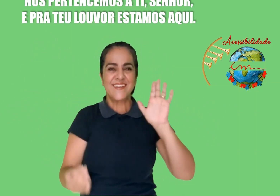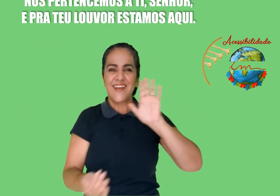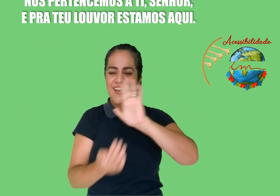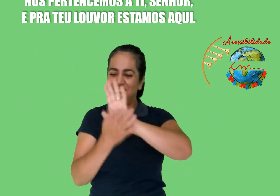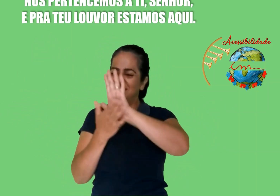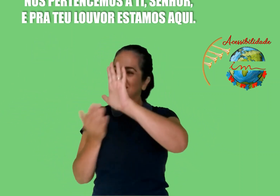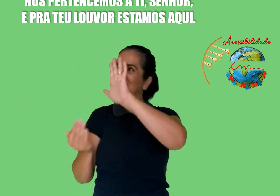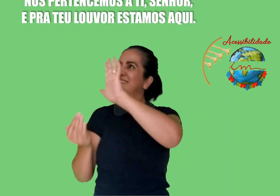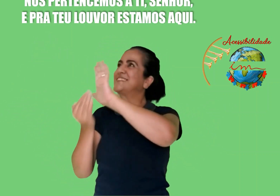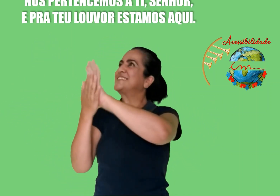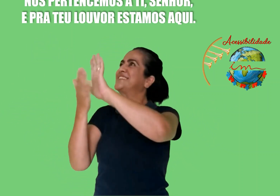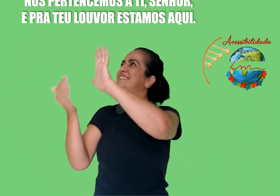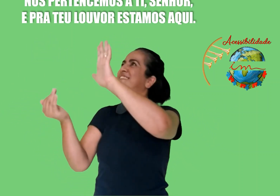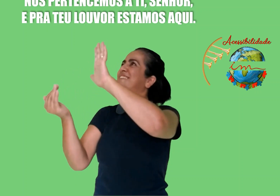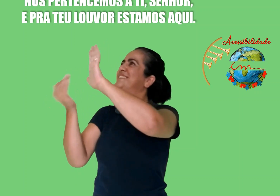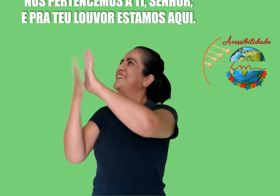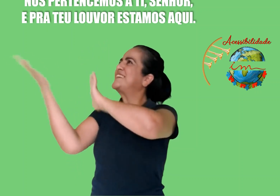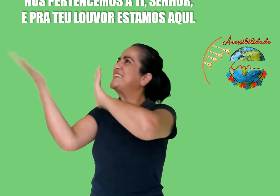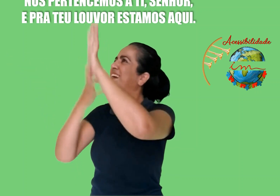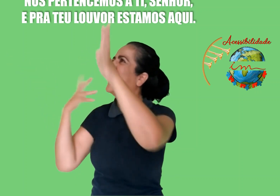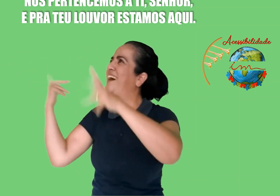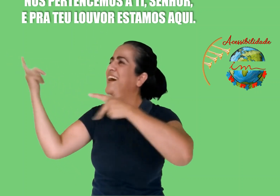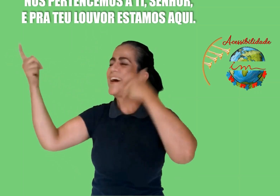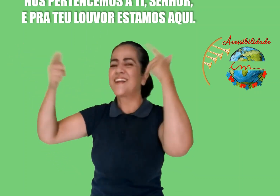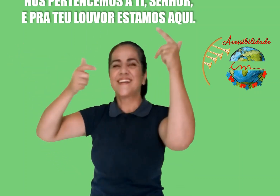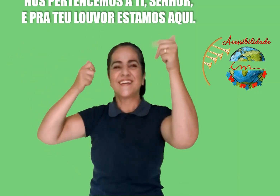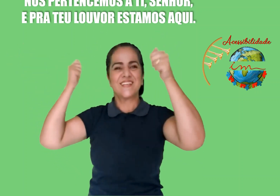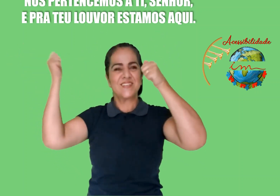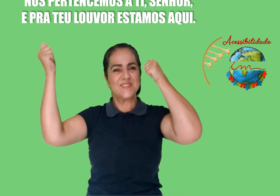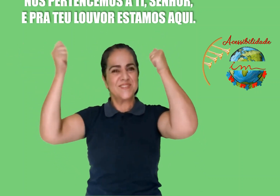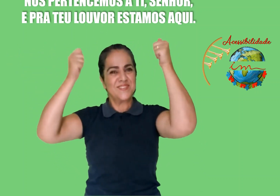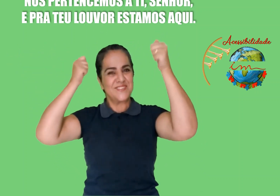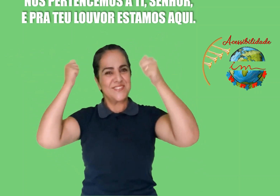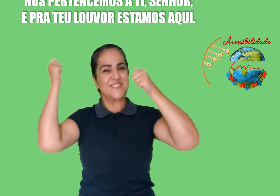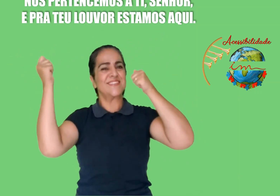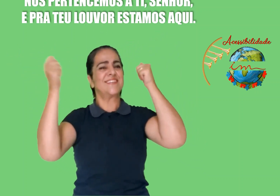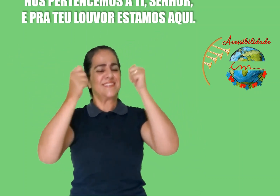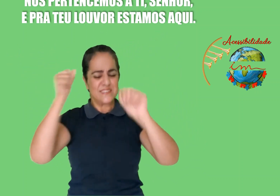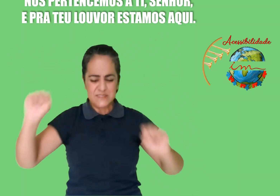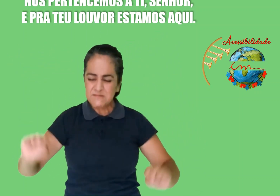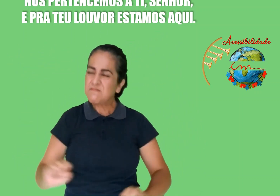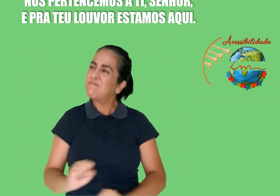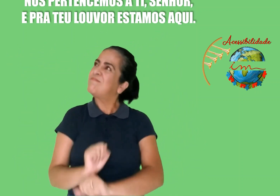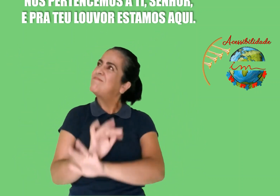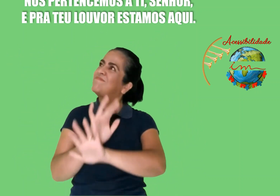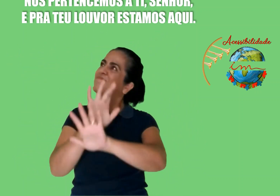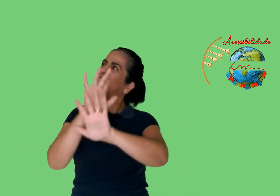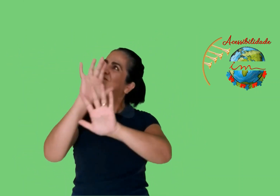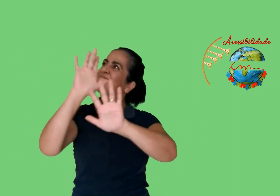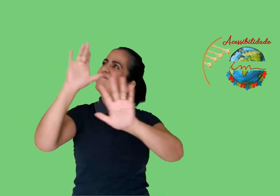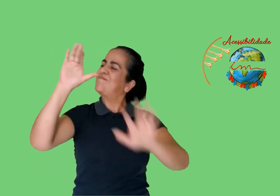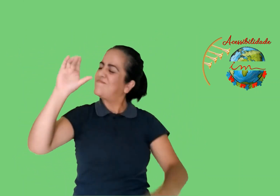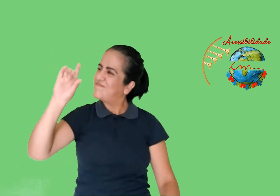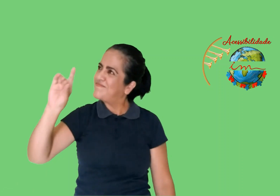louvor Estamos aqui Amém Amém